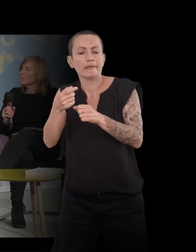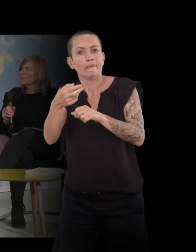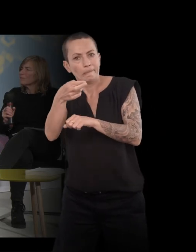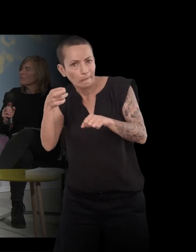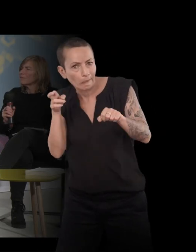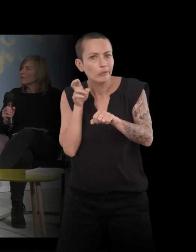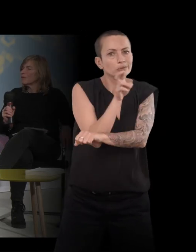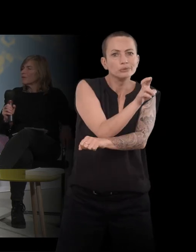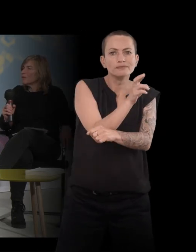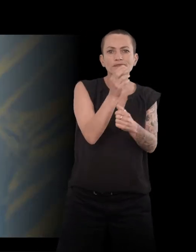les enfants...